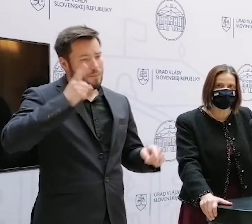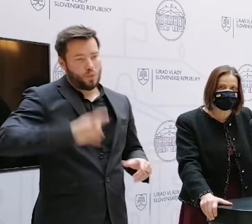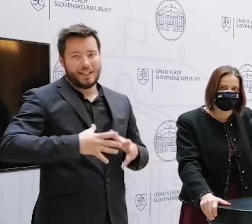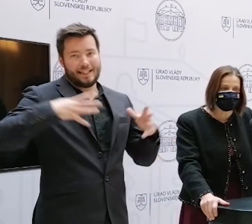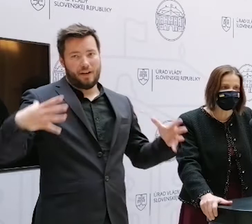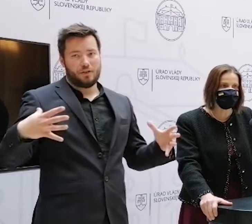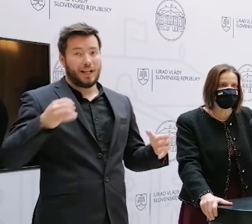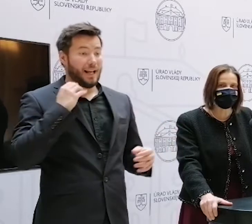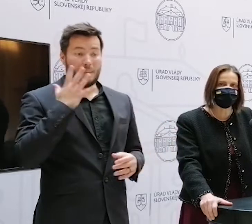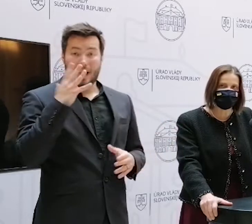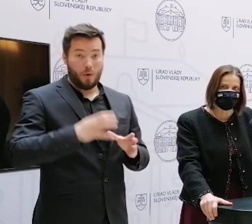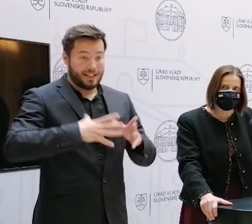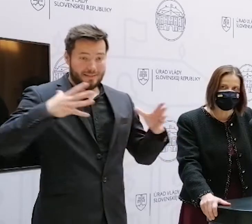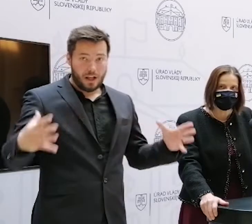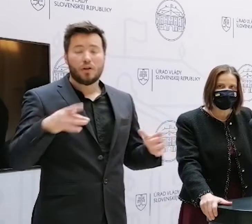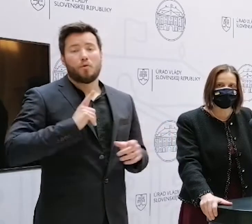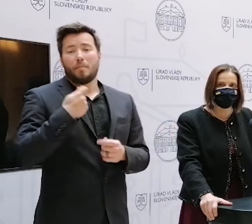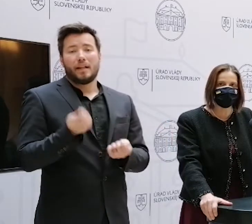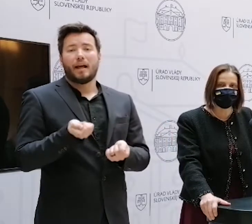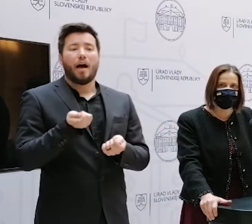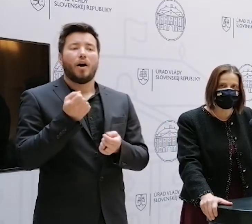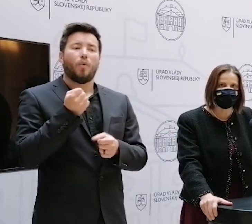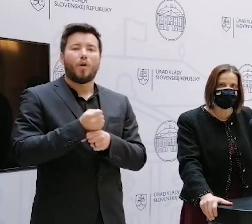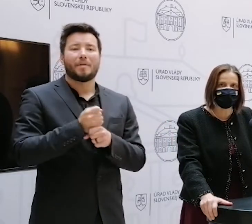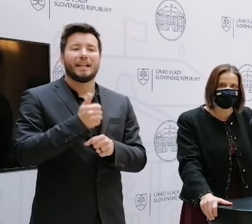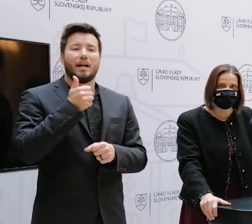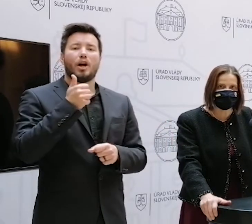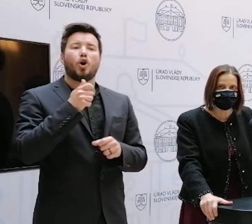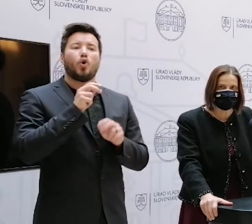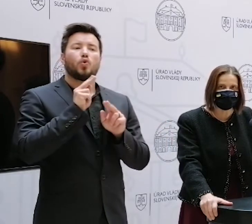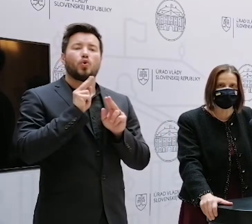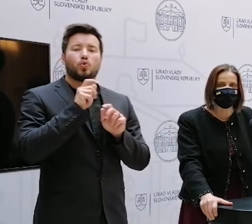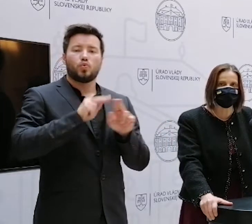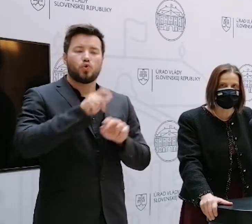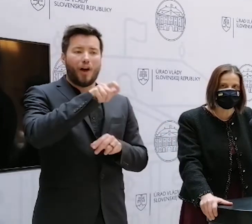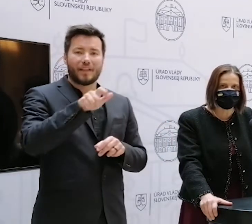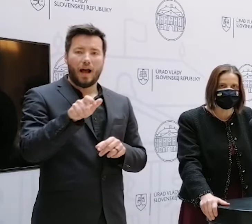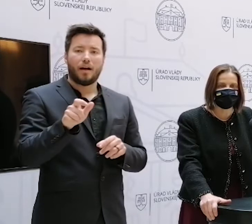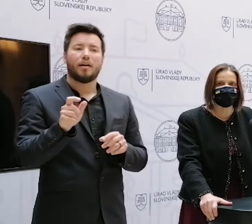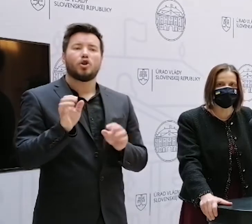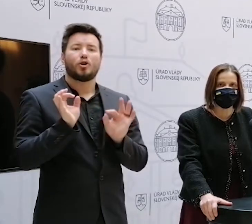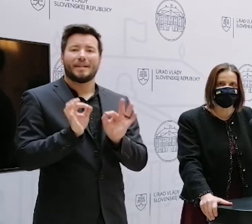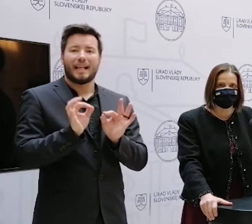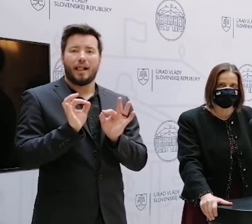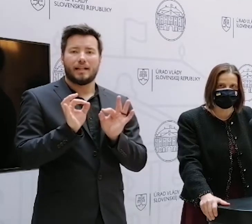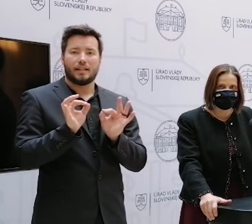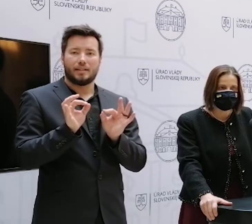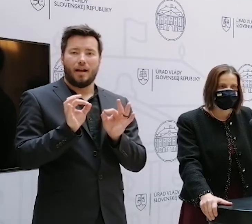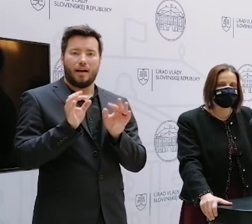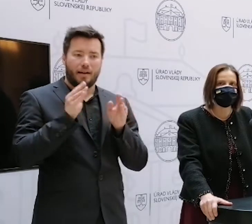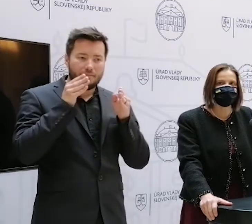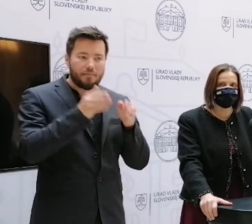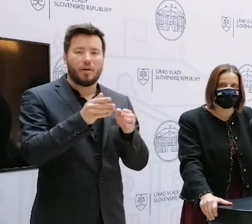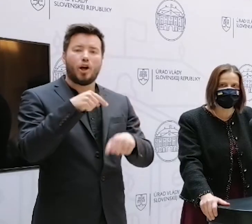súdcov pre hlavné agendy. Je to kľúč k tomu, aby sme mali rýchle konania a kvalitný výsledok naozaj v primeranom čase.